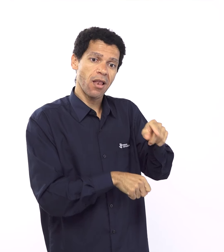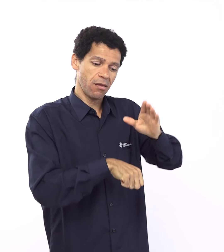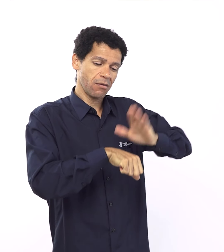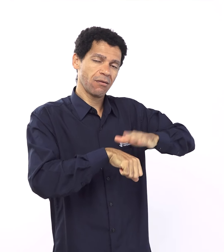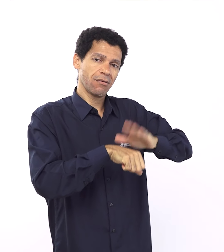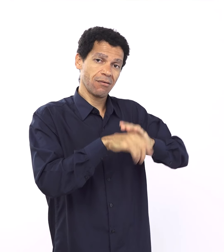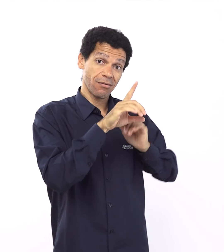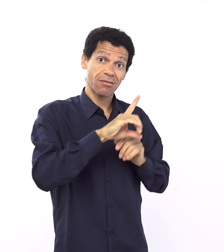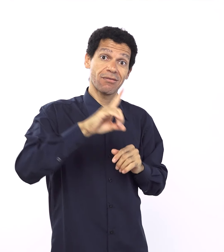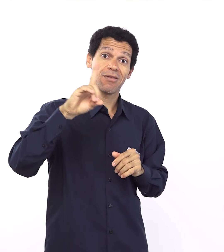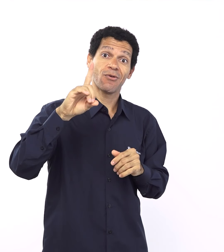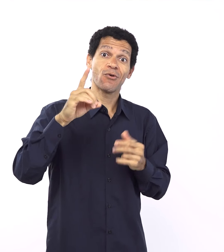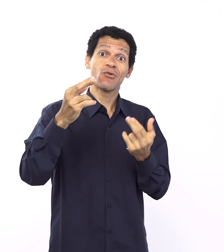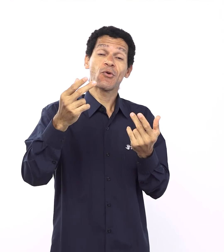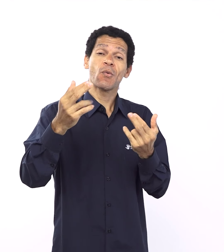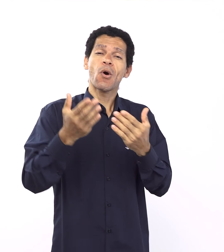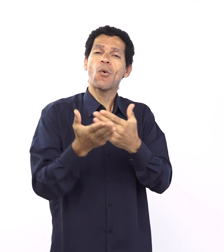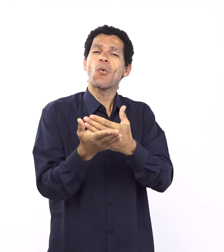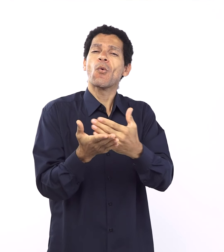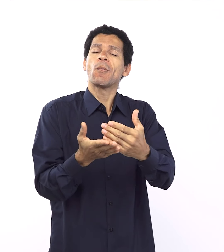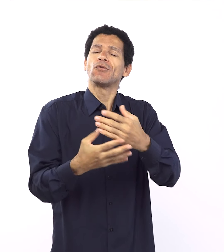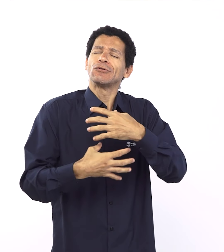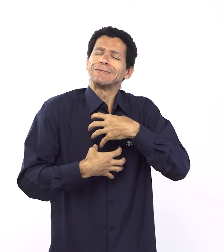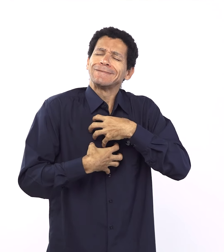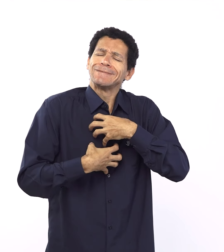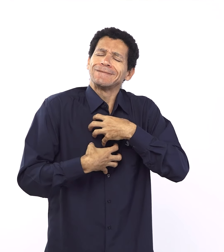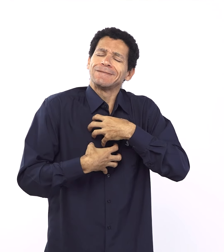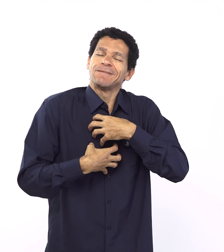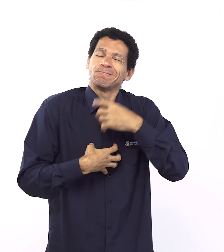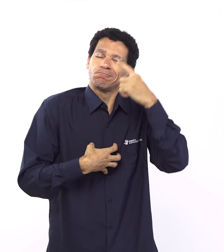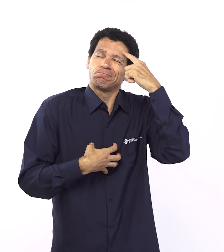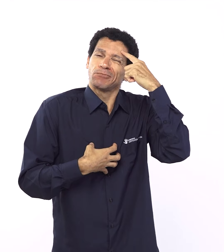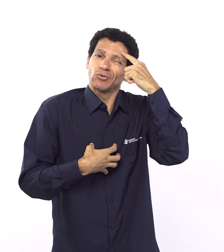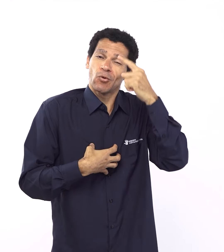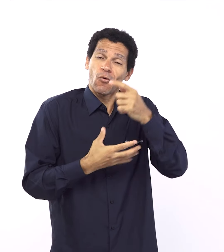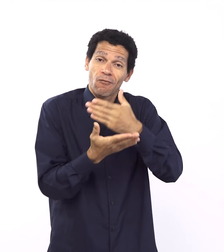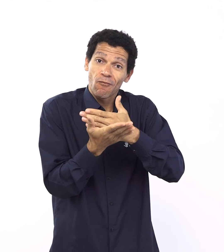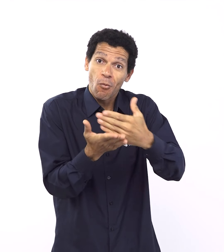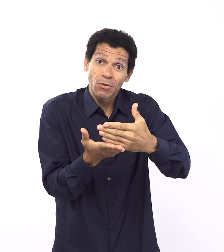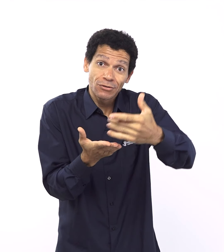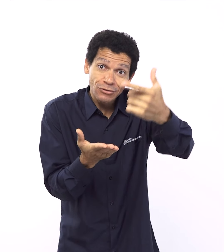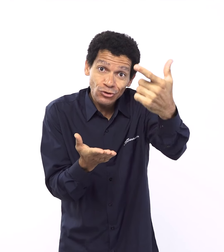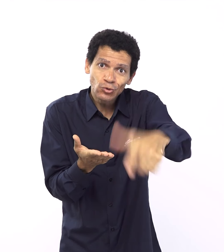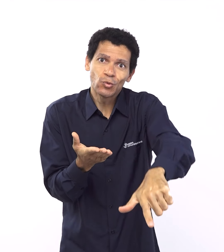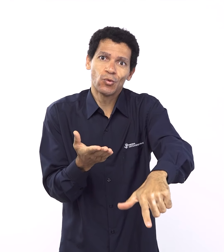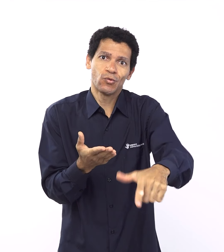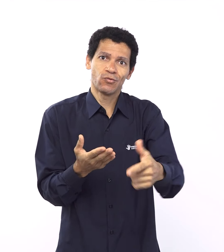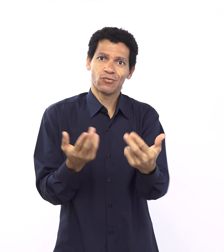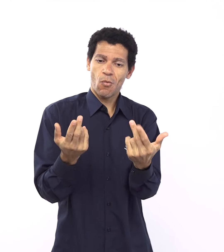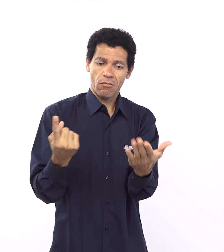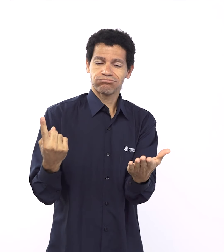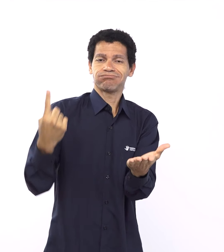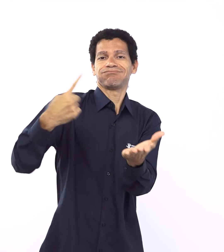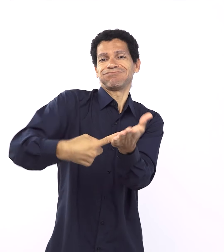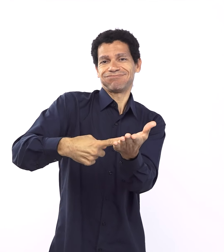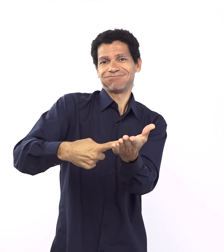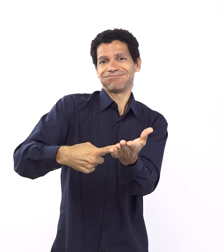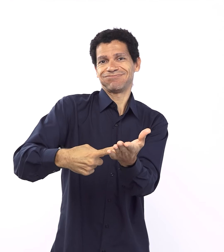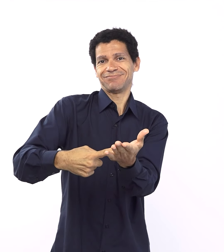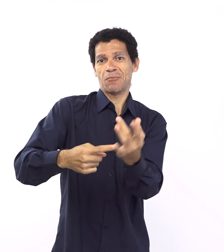todos os estudiosos do mundo inteiro chamam o ano de 2021 como o ano do recomeço, né? O reset, né?